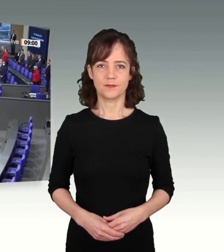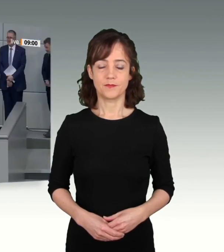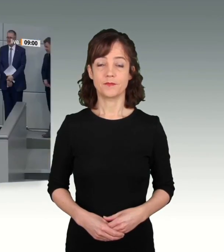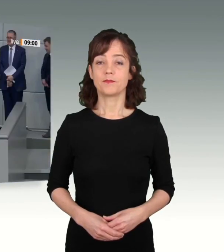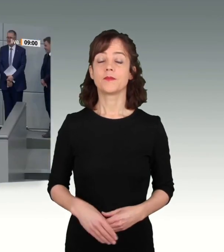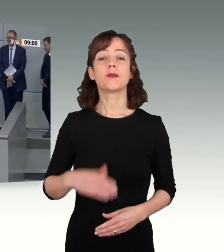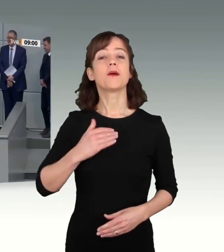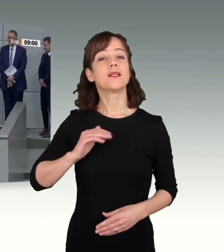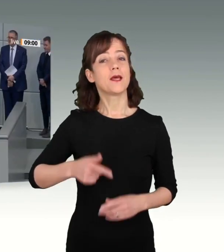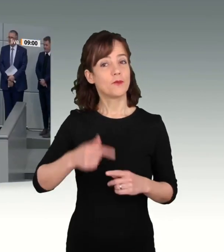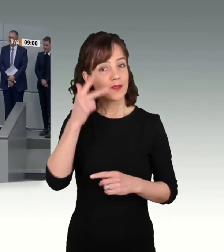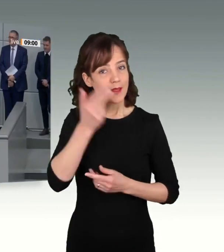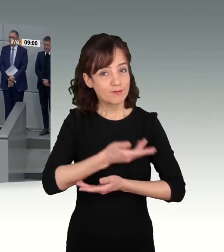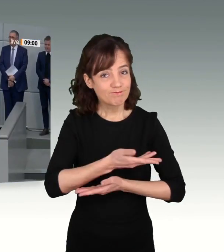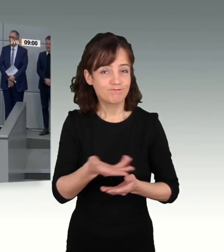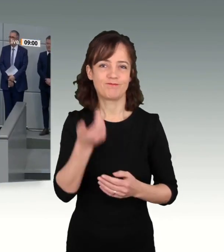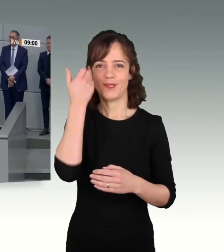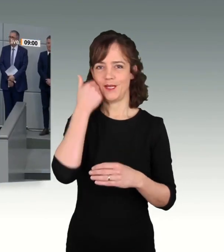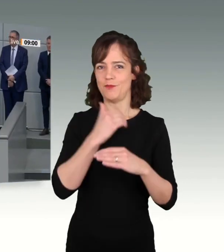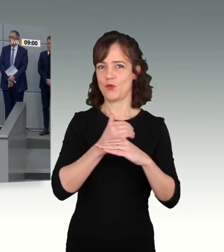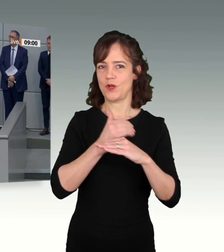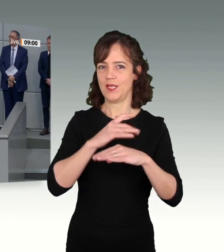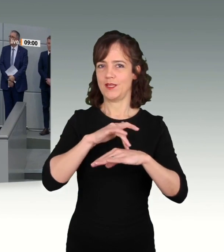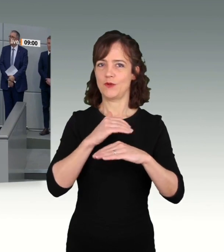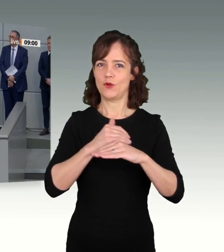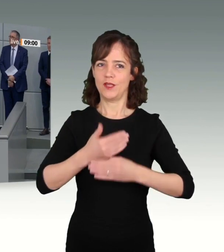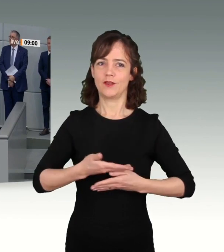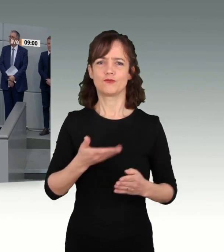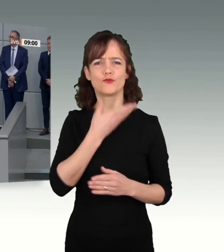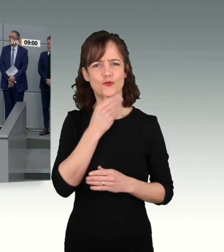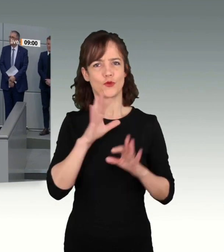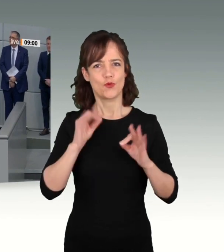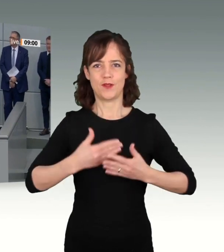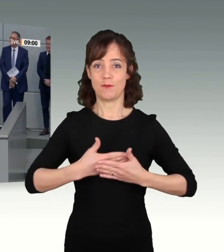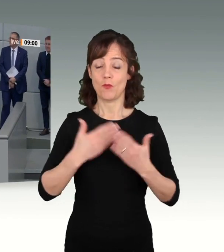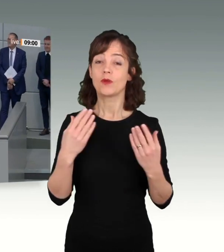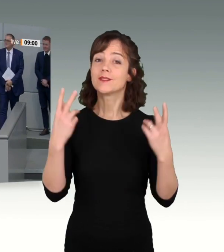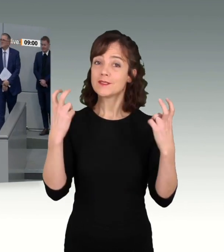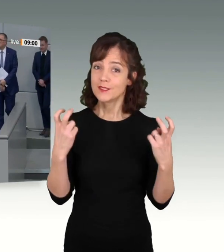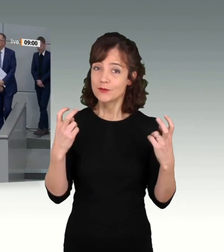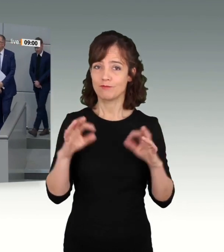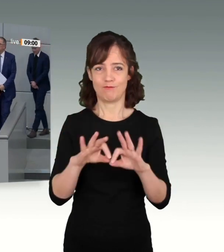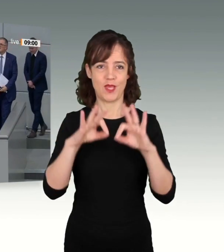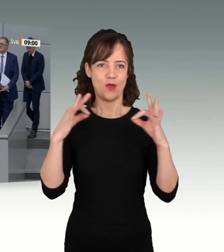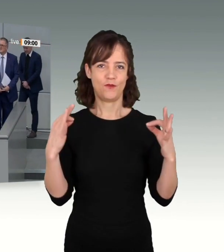Meine Damen und Herren, liebe Kolleginnen und Kollegen, ich wünsche Ihnen allen einen schönen guten Morgen. Die Sitzung ist eröffnet.